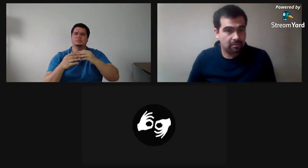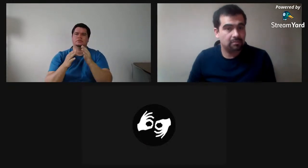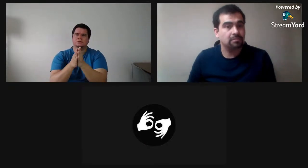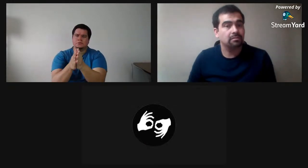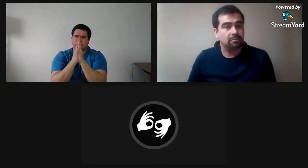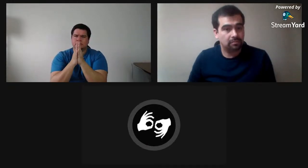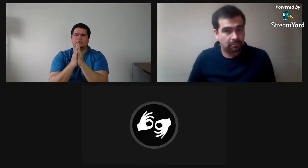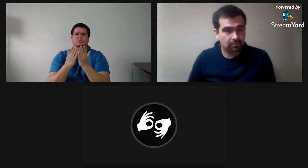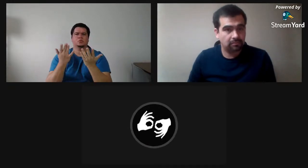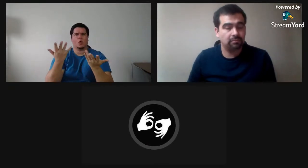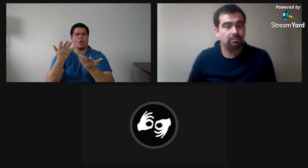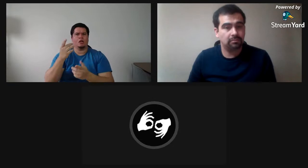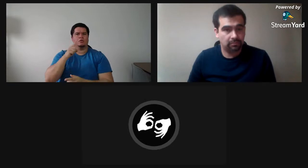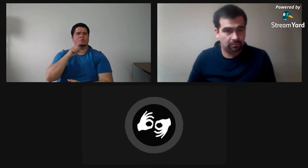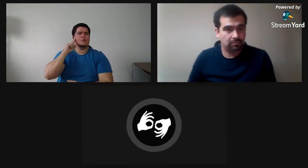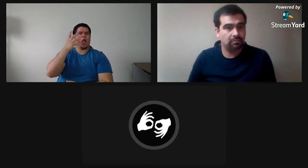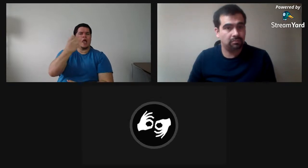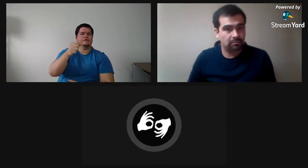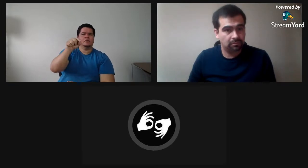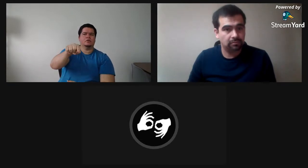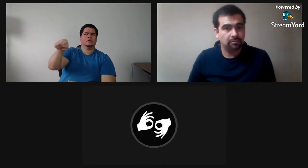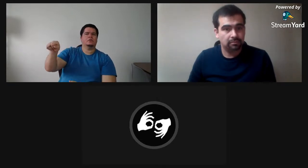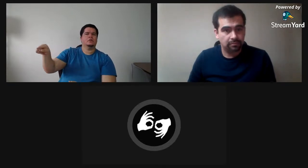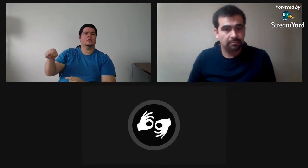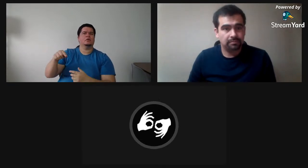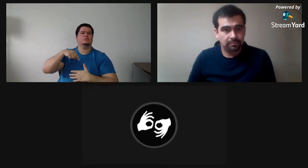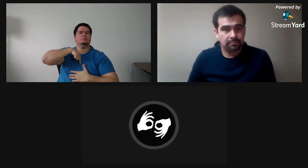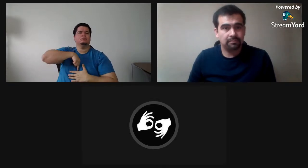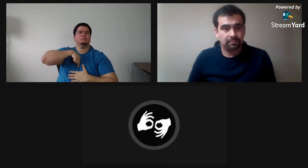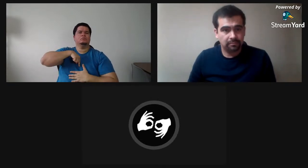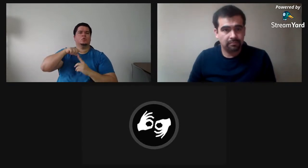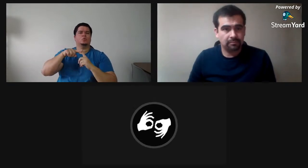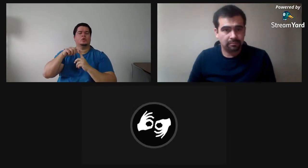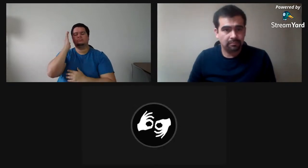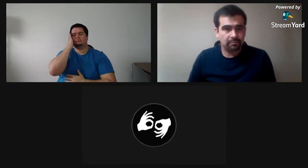A mí me gustaría que esto se difundiera en toda América, sobre todo en América Latina.